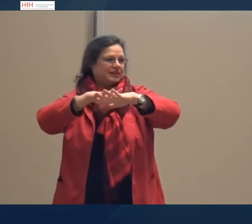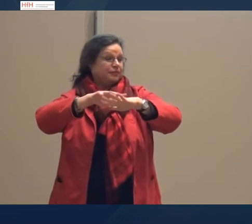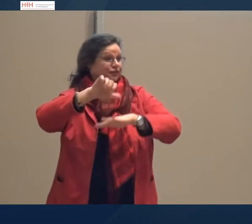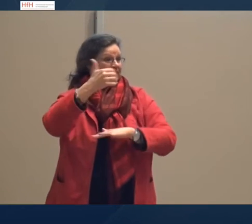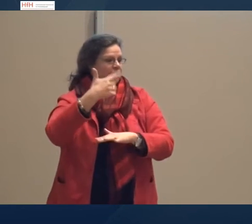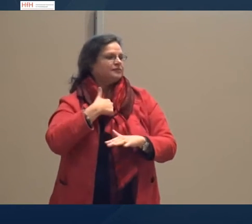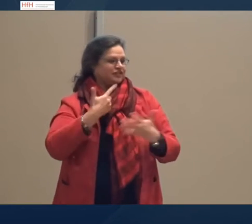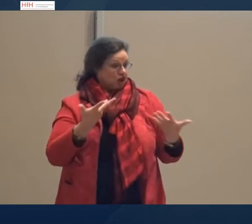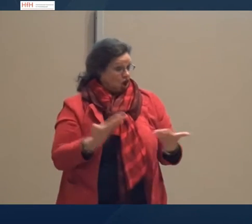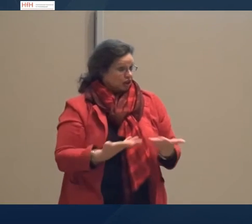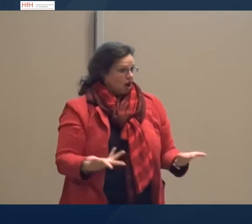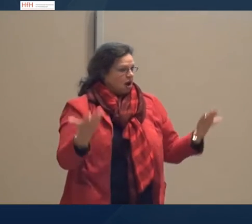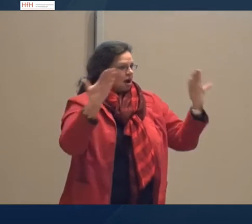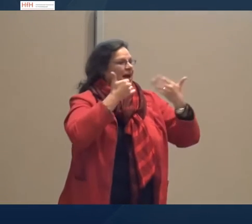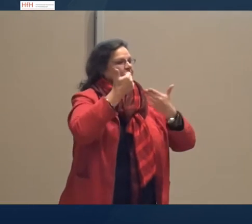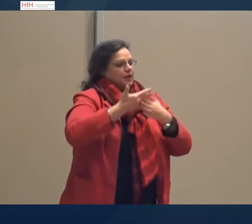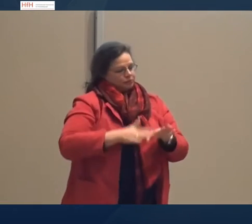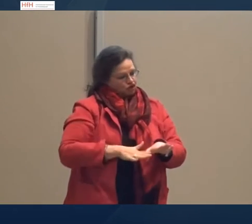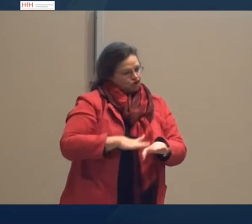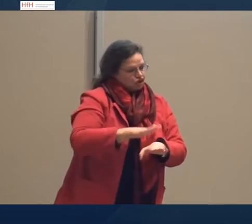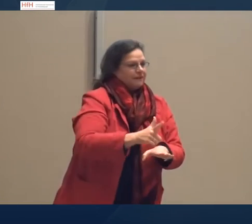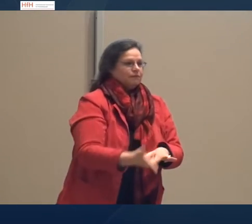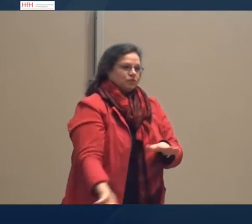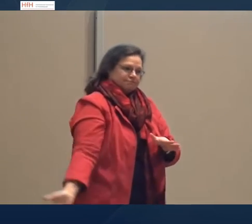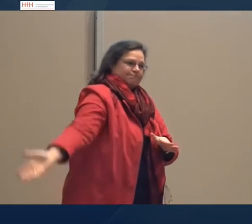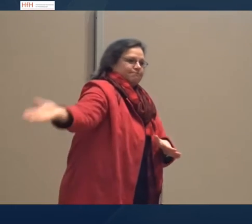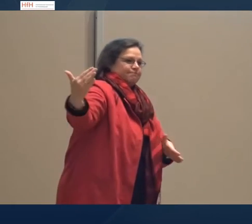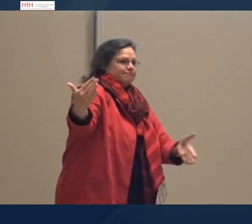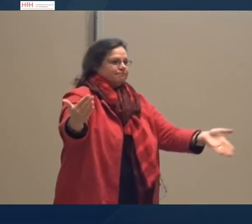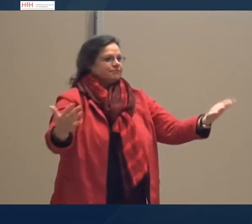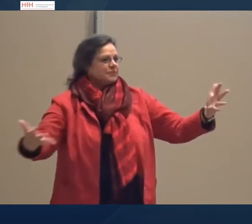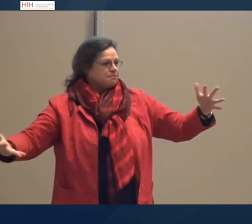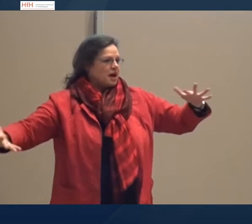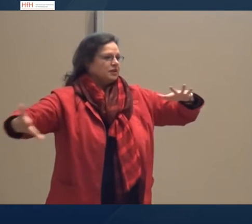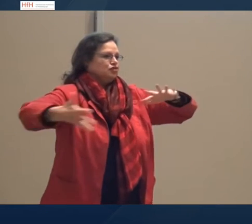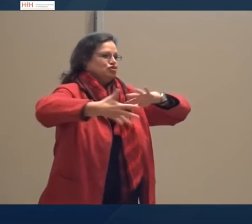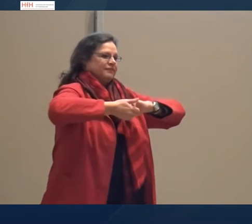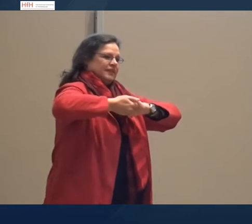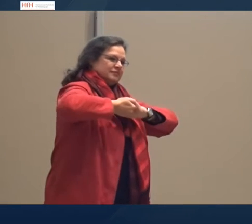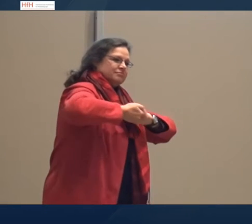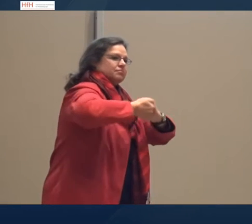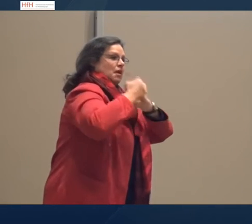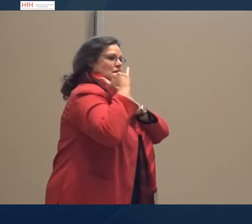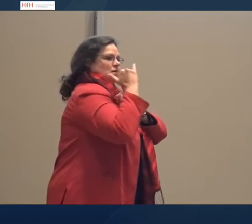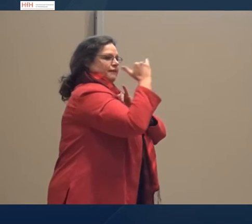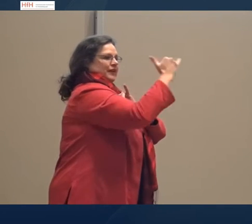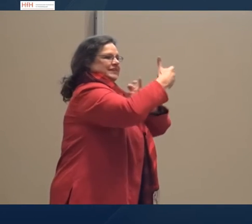Berufsverband. Heute Abend ist der erste Schritt, wo wir zusammenkommen und wirklich diese Partnerschaft gemeinsam beginnen und